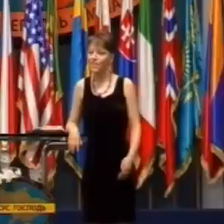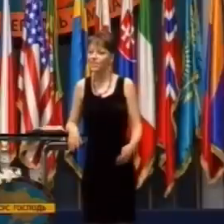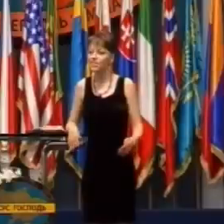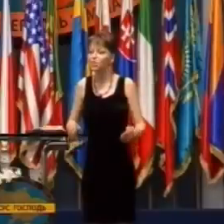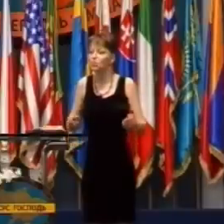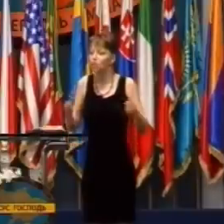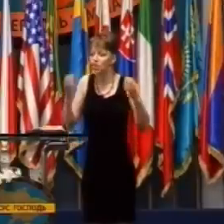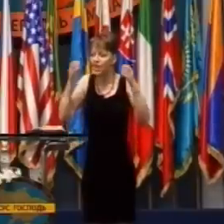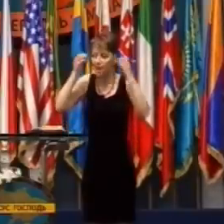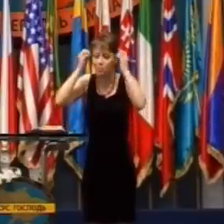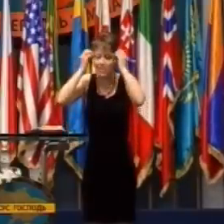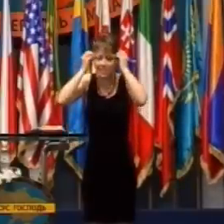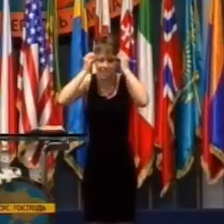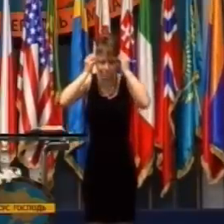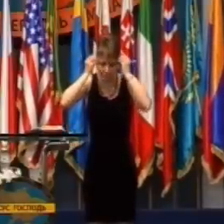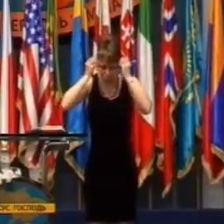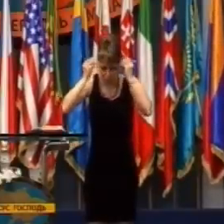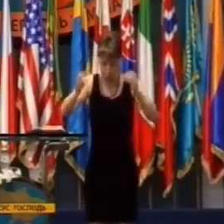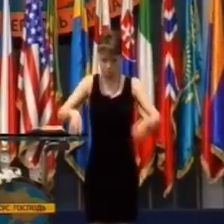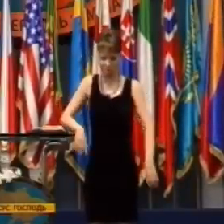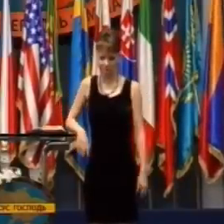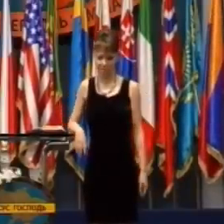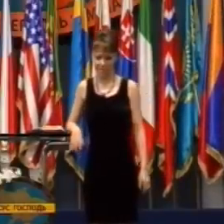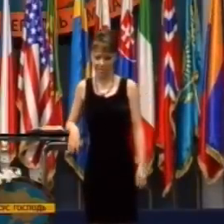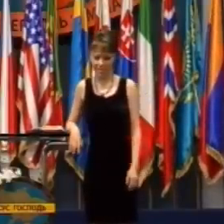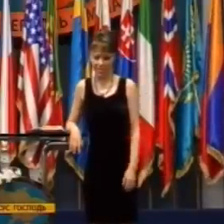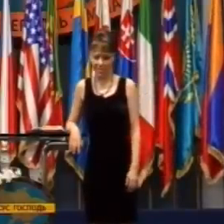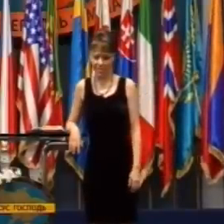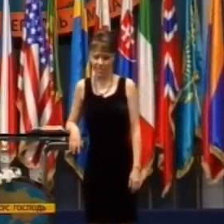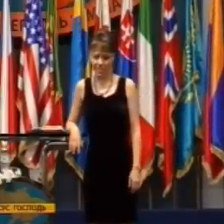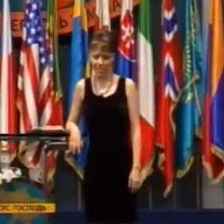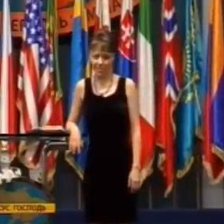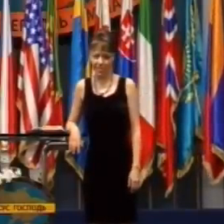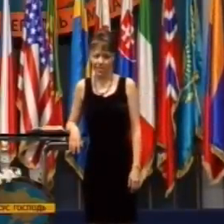tak nemôžete ten zázrak spôsobiť premýšľaním.